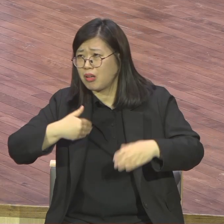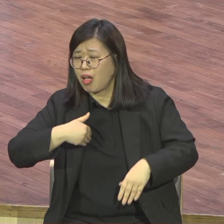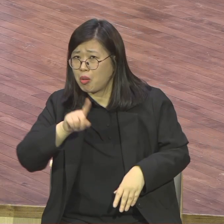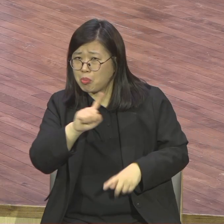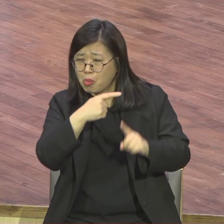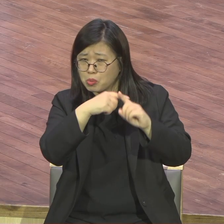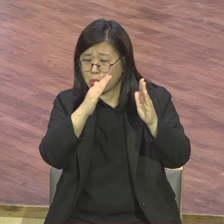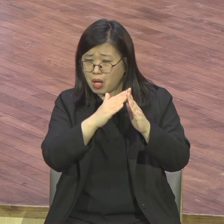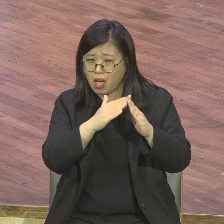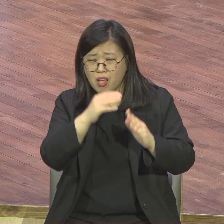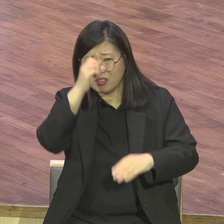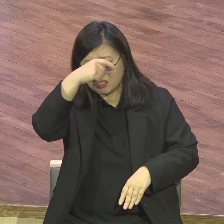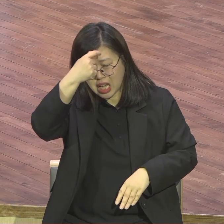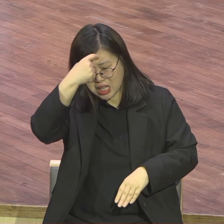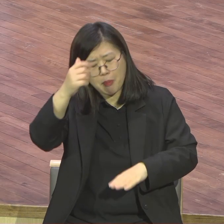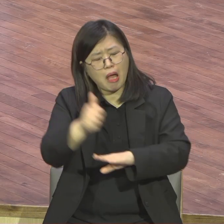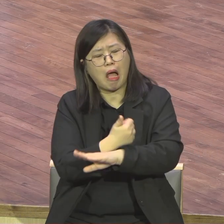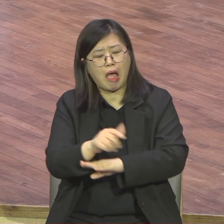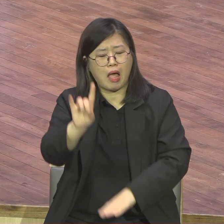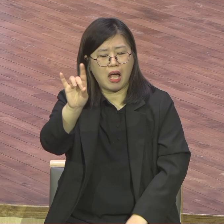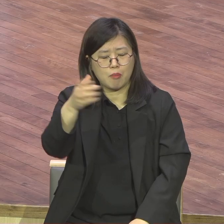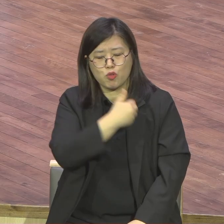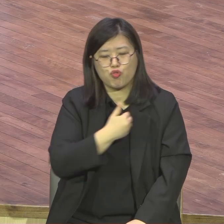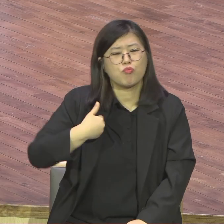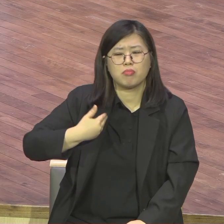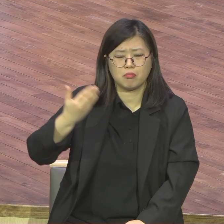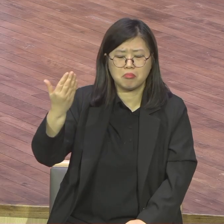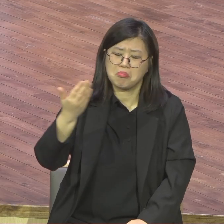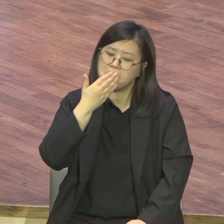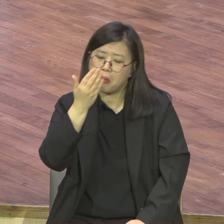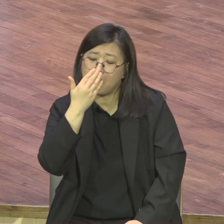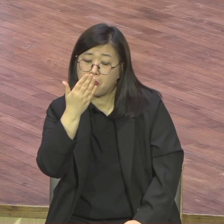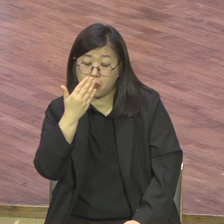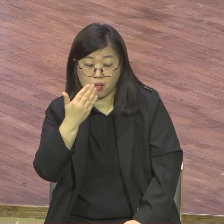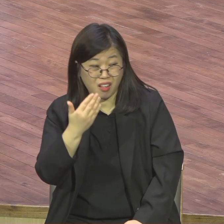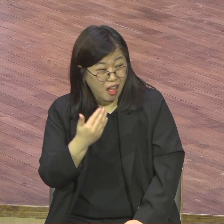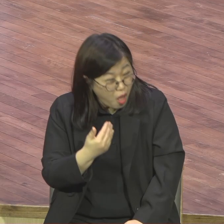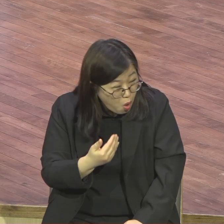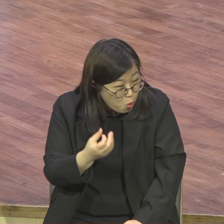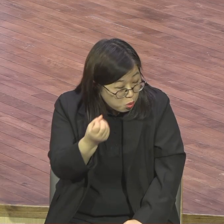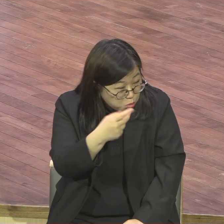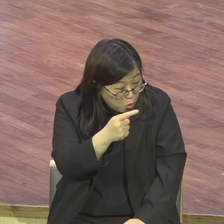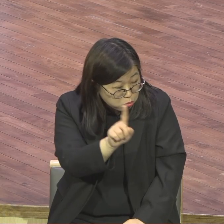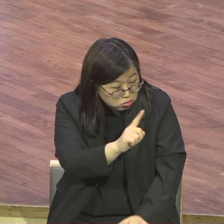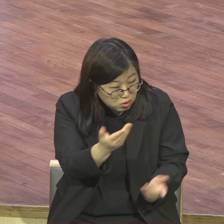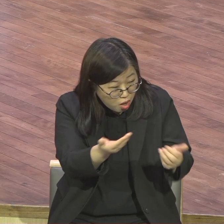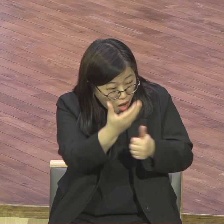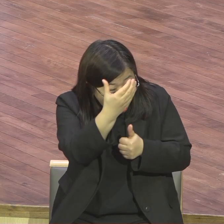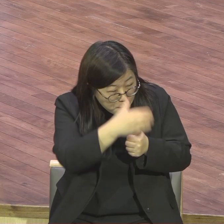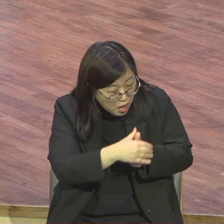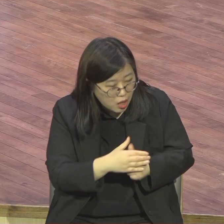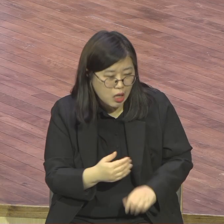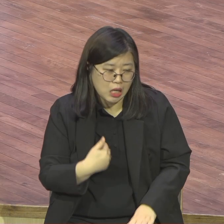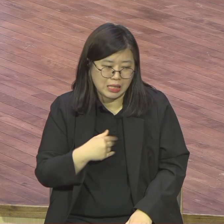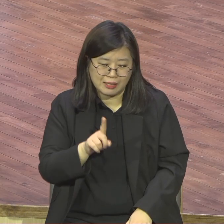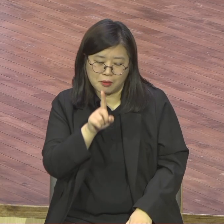난리냐 귀찮게 짜증나게 부담스럽게 조용히 다니고 싶은데 전에 교회 다닐 때 그 교회 다니는데